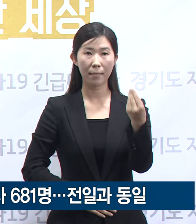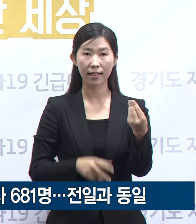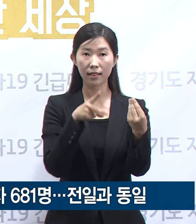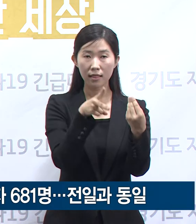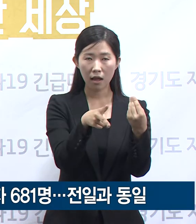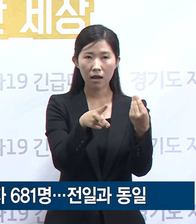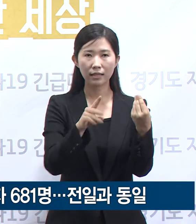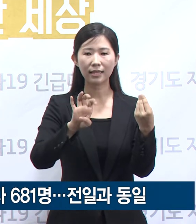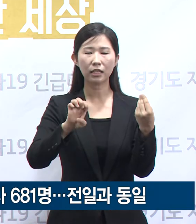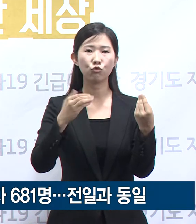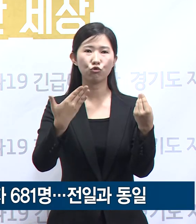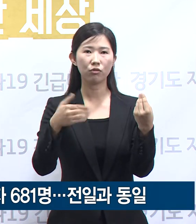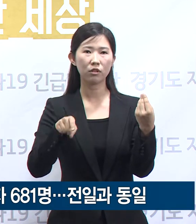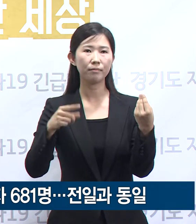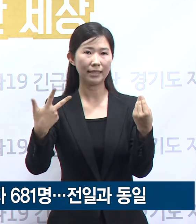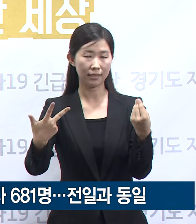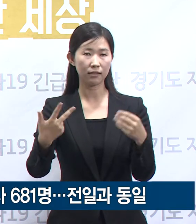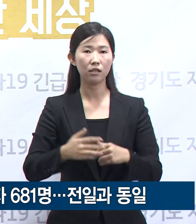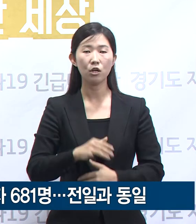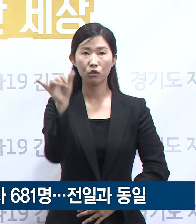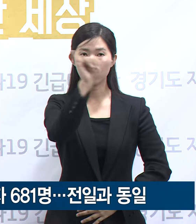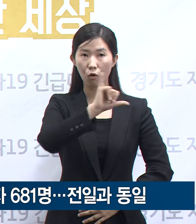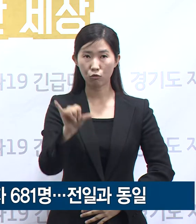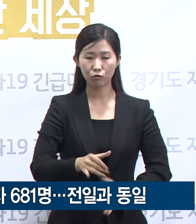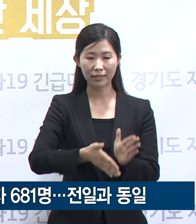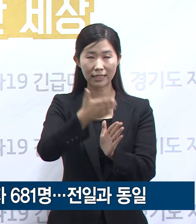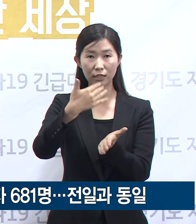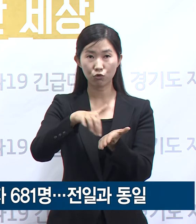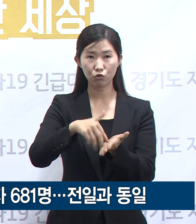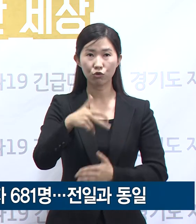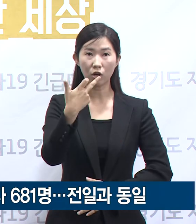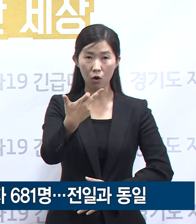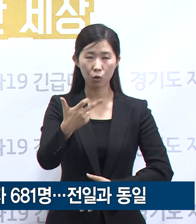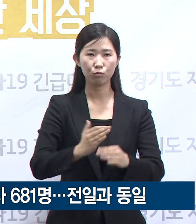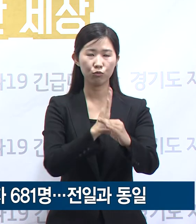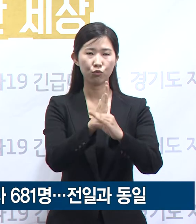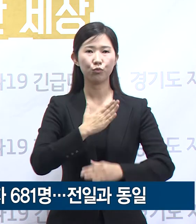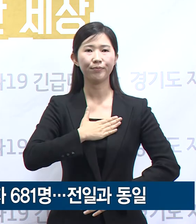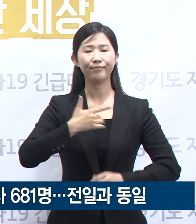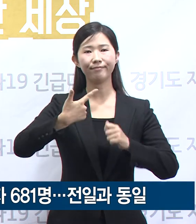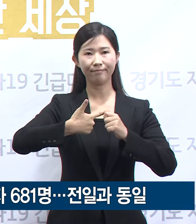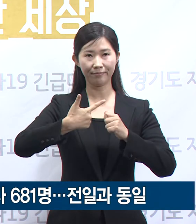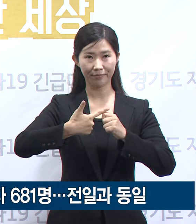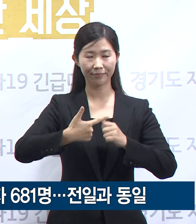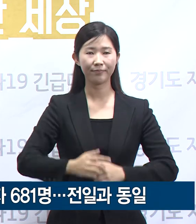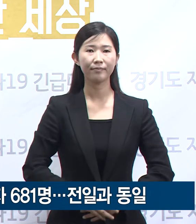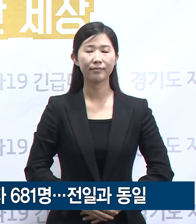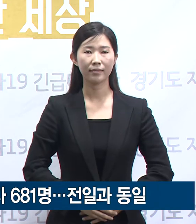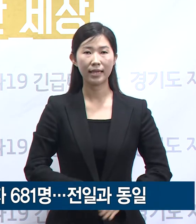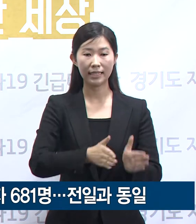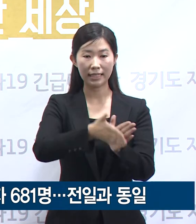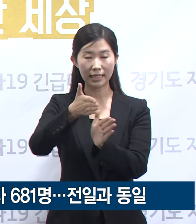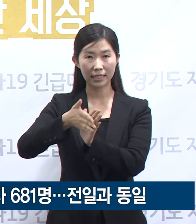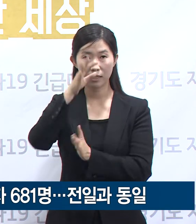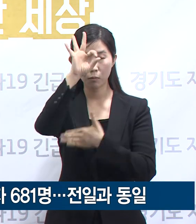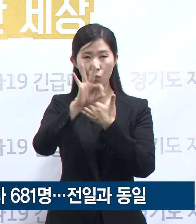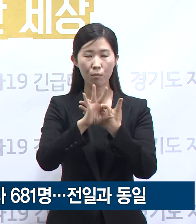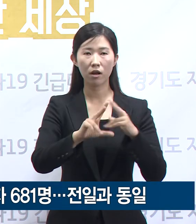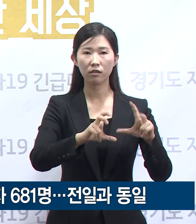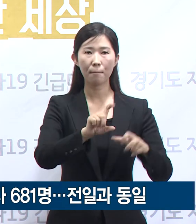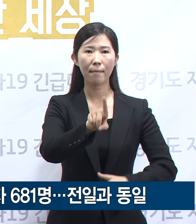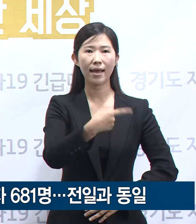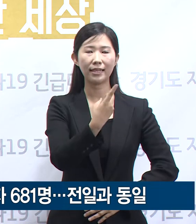수는 49.7명으로 전국 17개 시도 중 여섯 번째입니다. 시군별로 보면 성남시